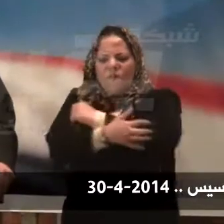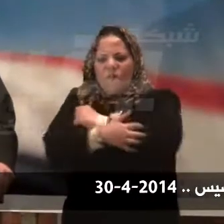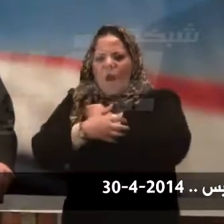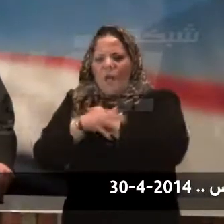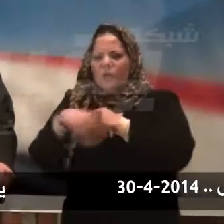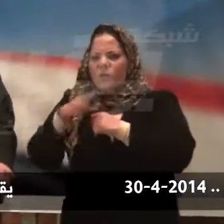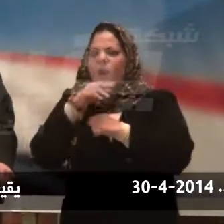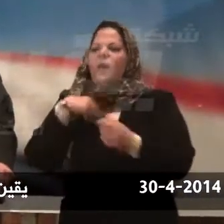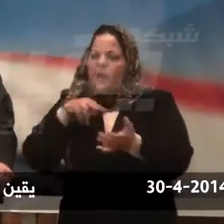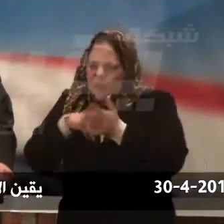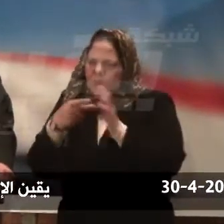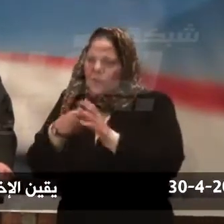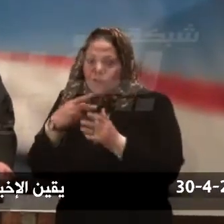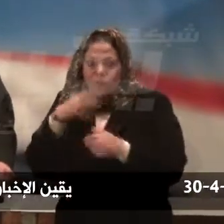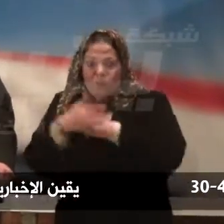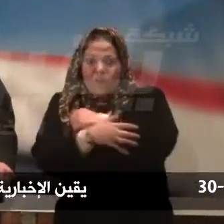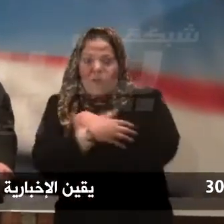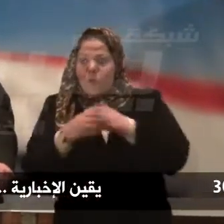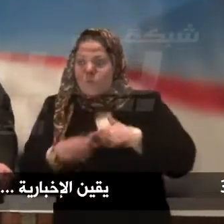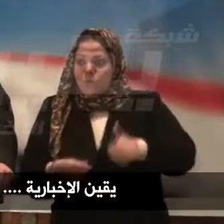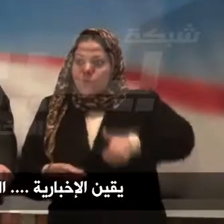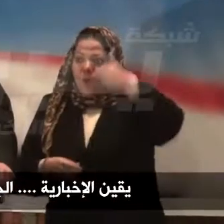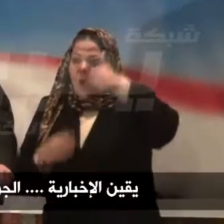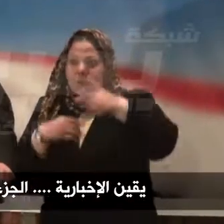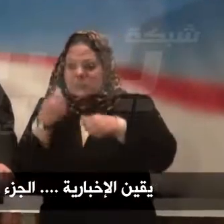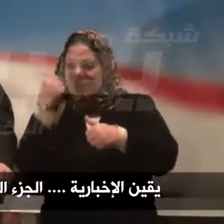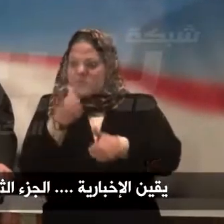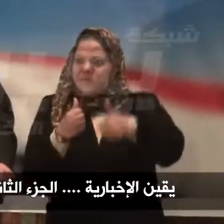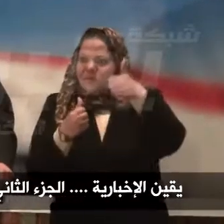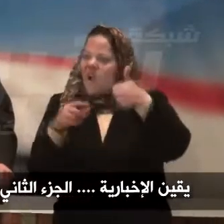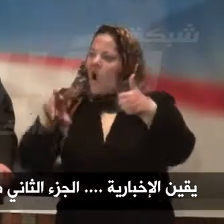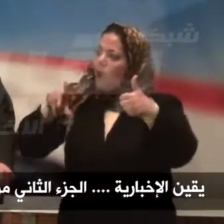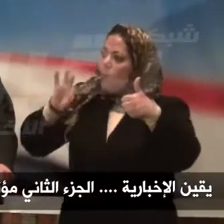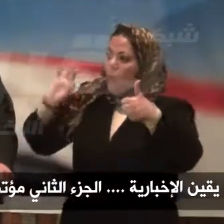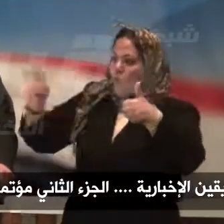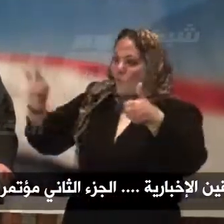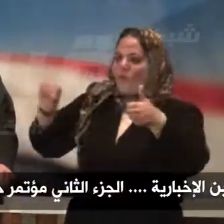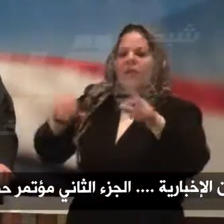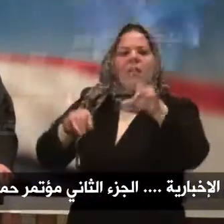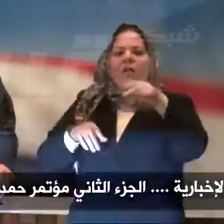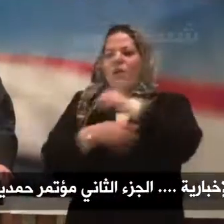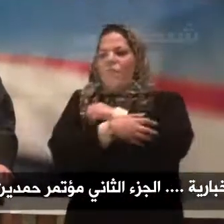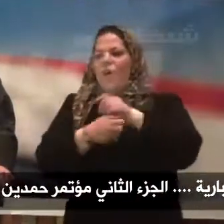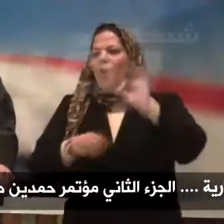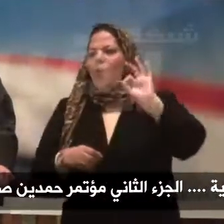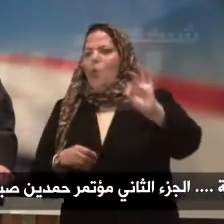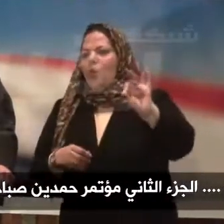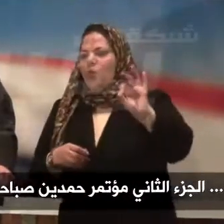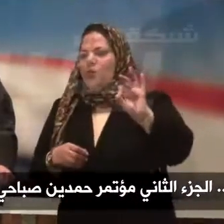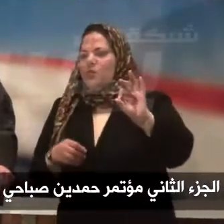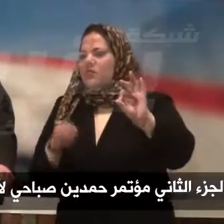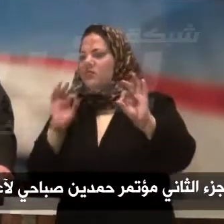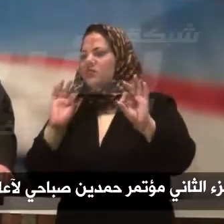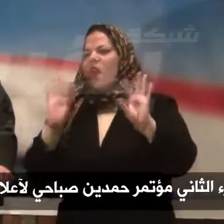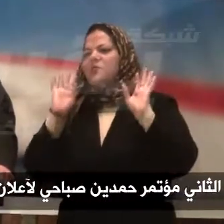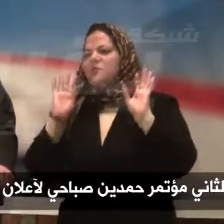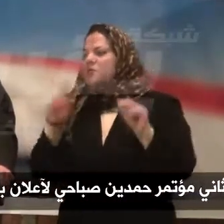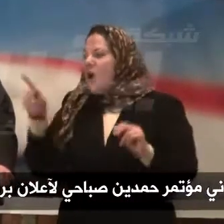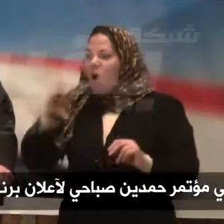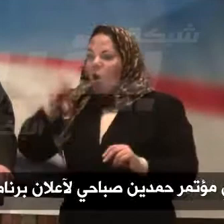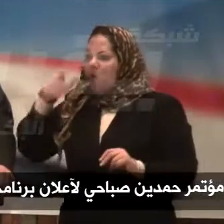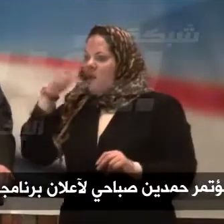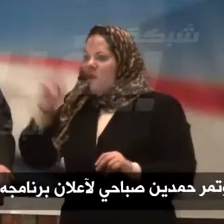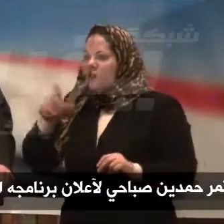مش هنقدر ننتصر على الفقر ولا غيره لو الفساد ما عشعش في اركان الدولة المصرية بل